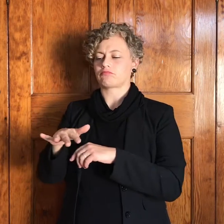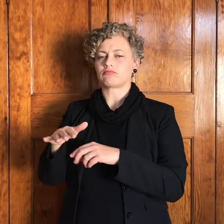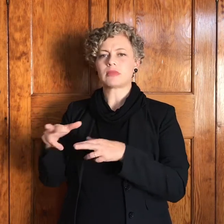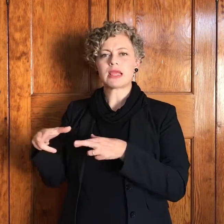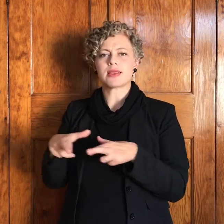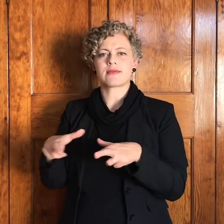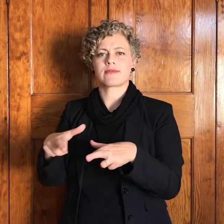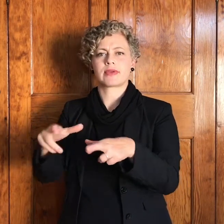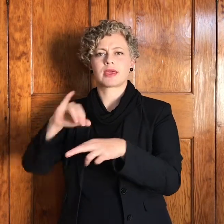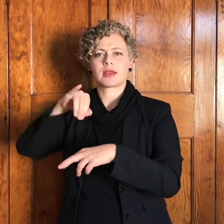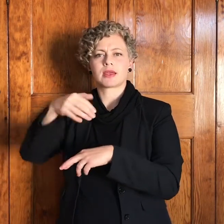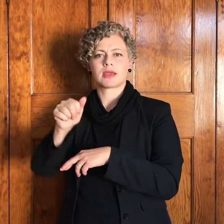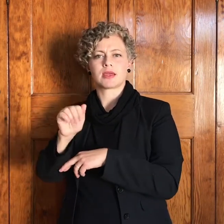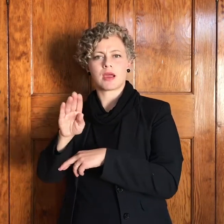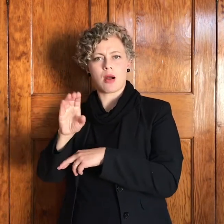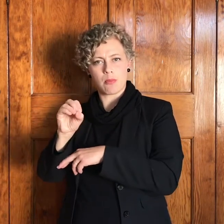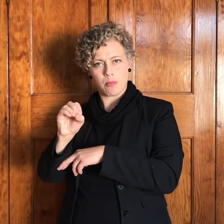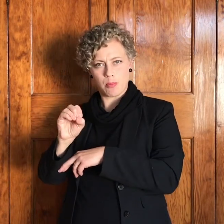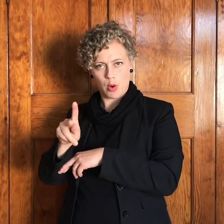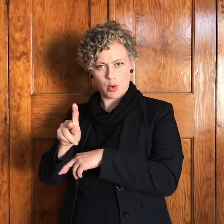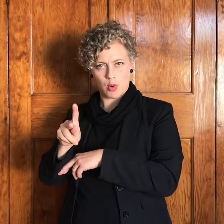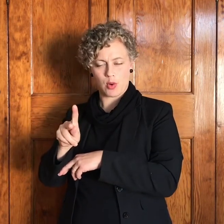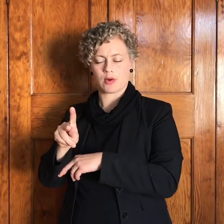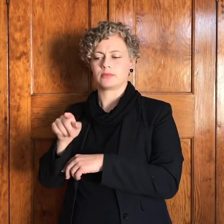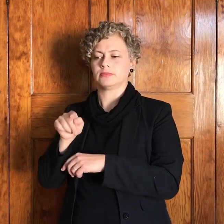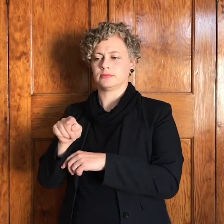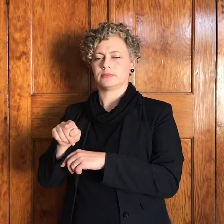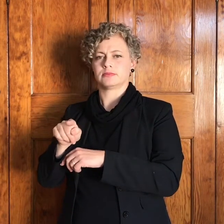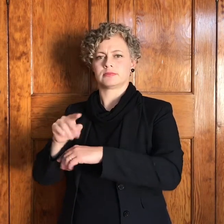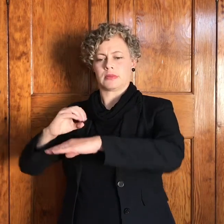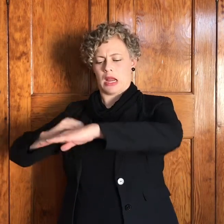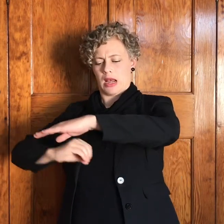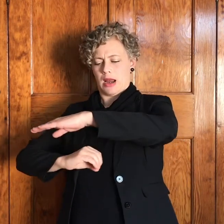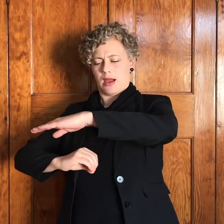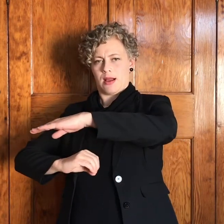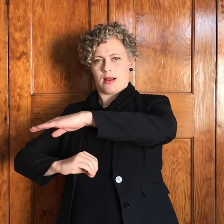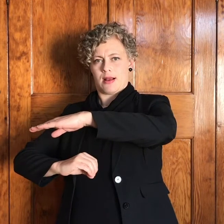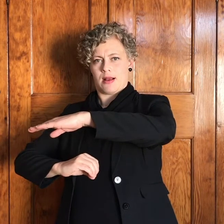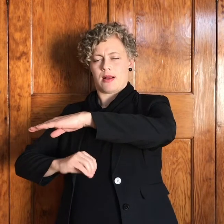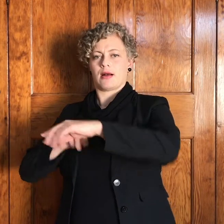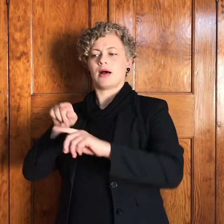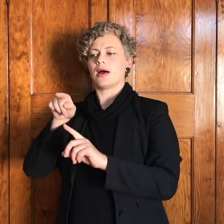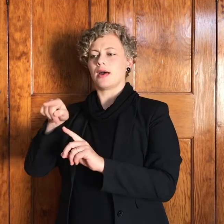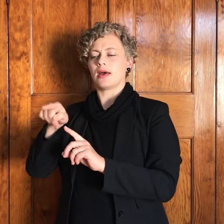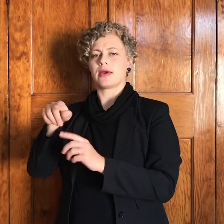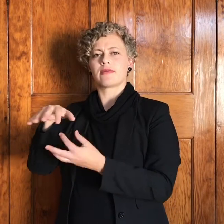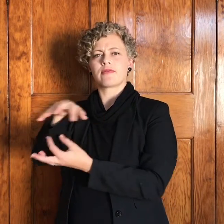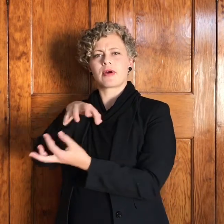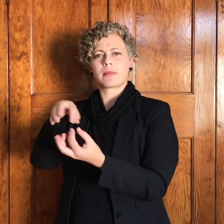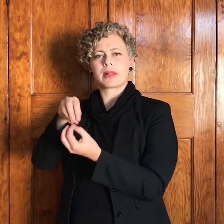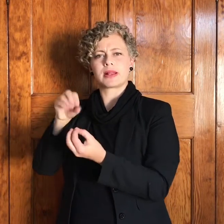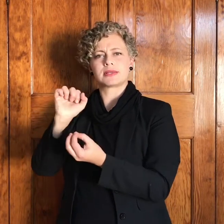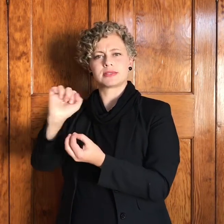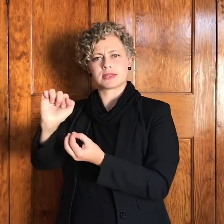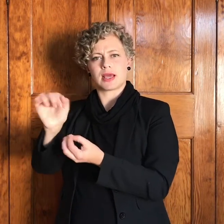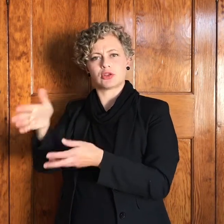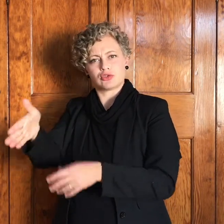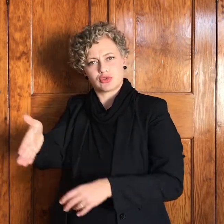daar so oor nacht hy hy stuur in die middel van die nacht stuur hy sy familie sy gesin vooruit